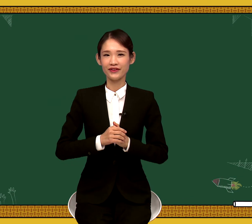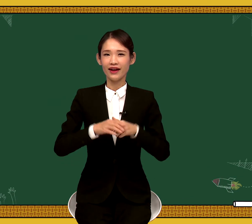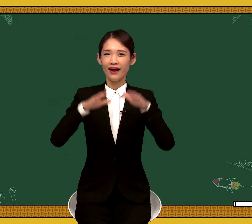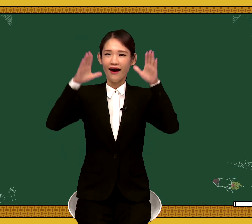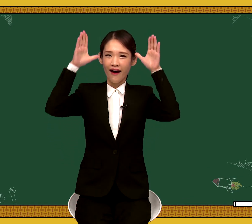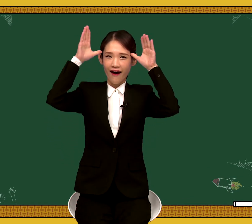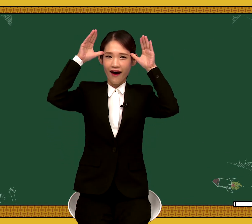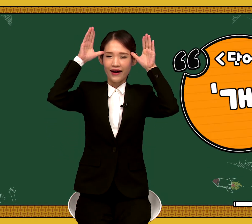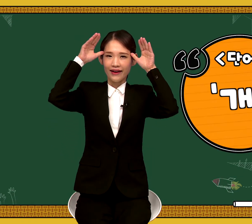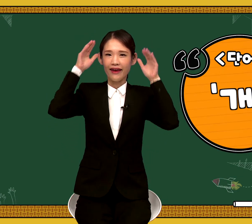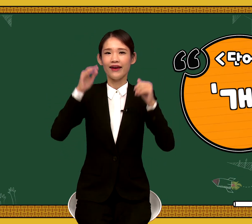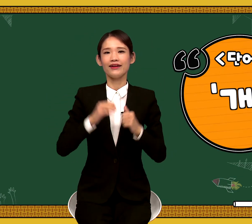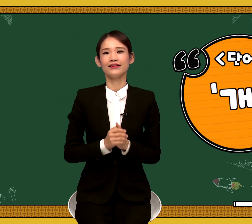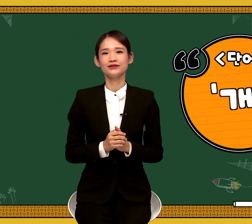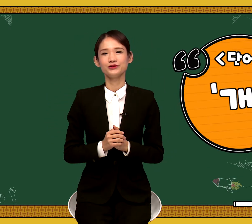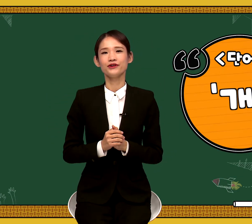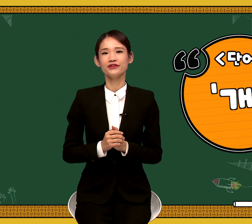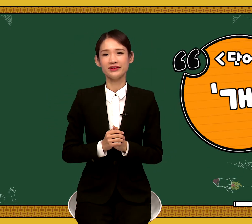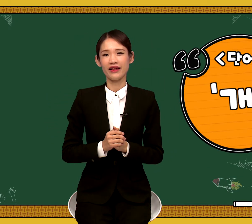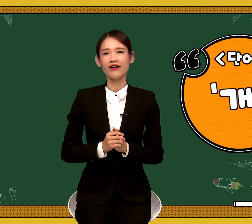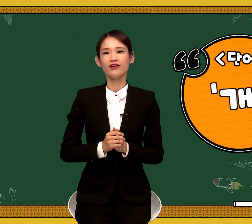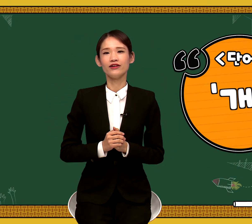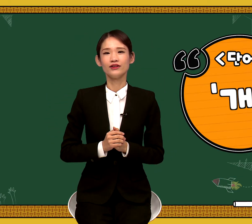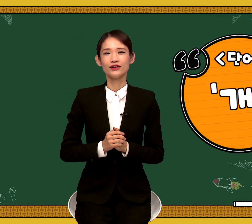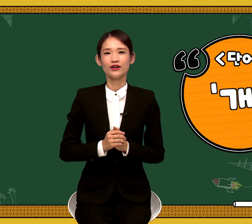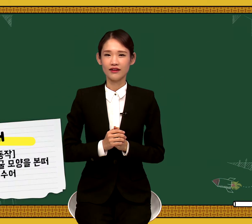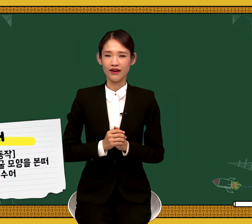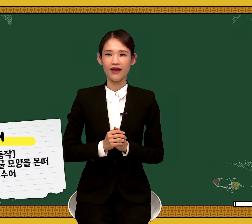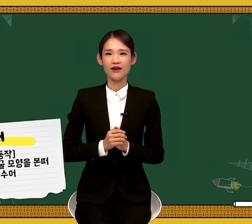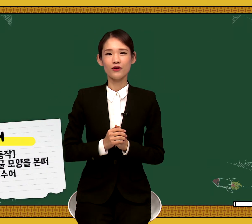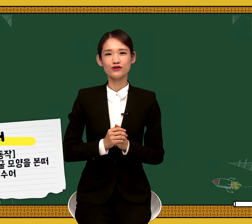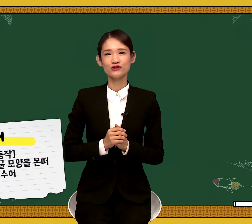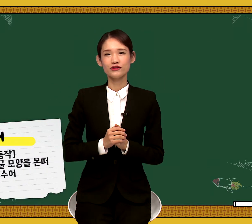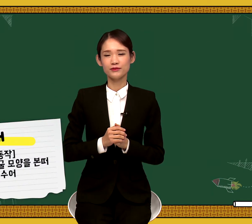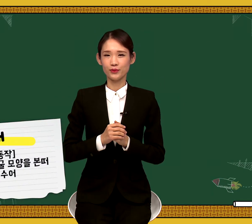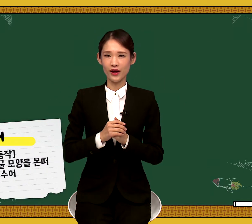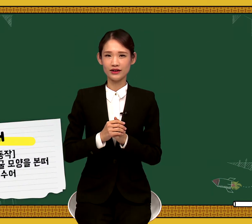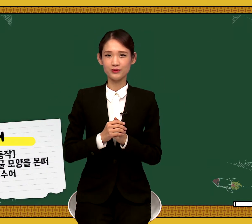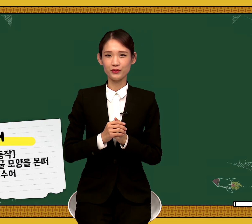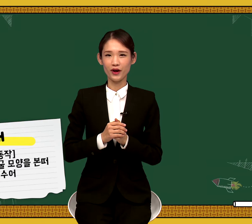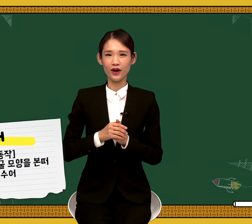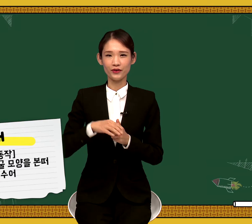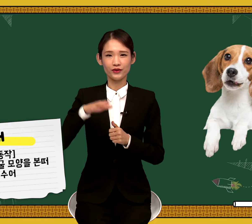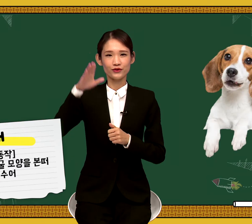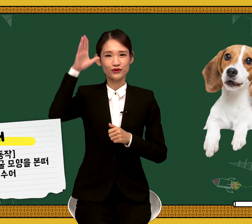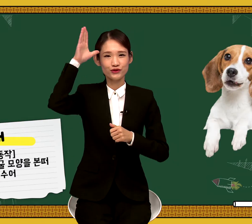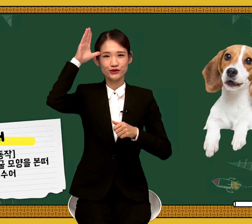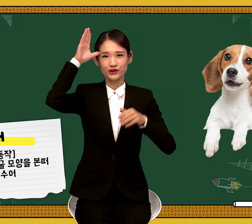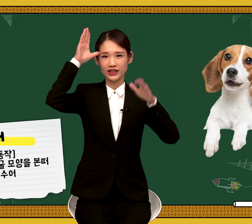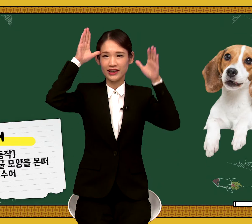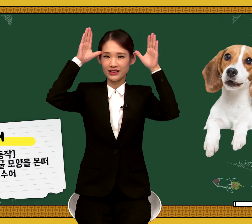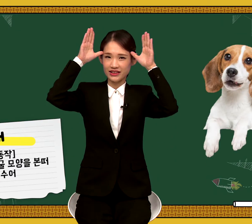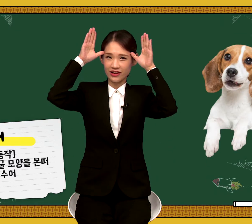개라는 수어인데요. 개의 얼굴 모양을 보면 두 귀가 있죠.